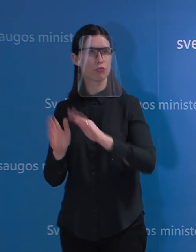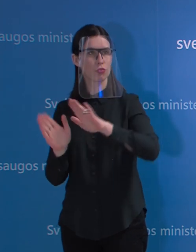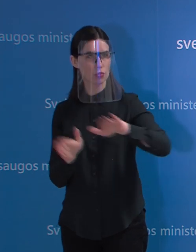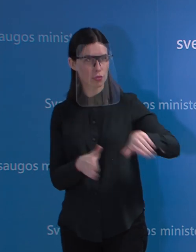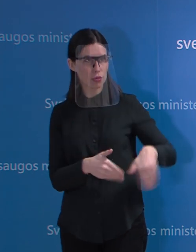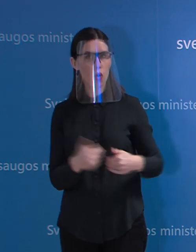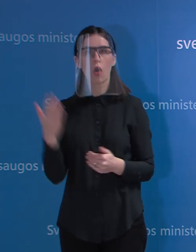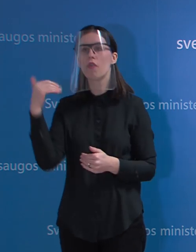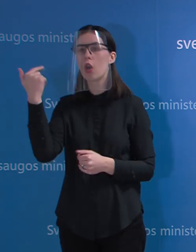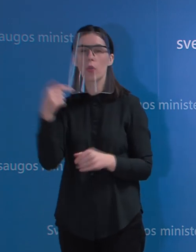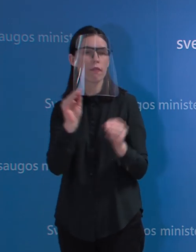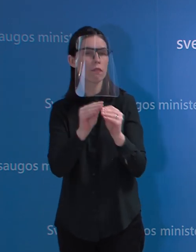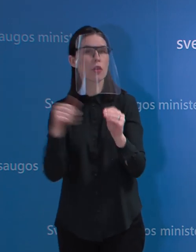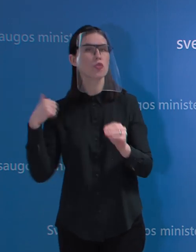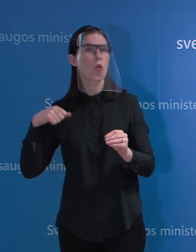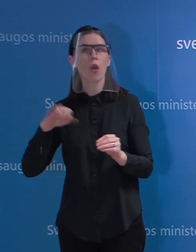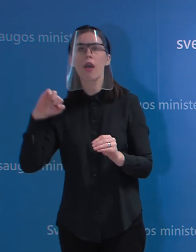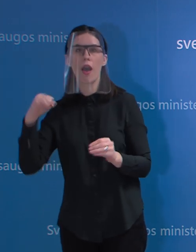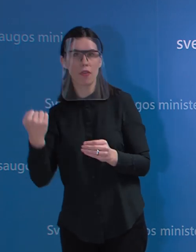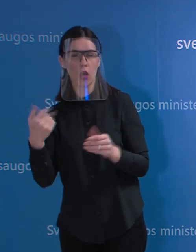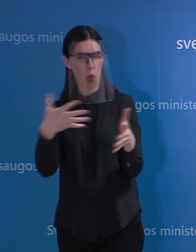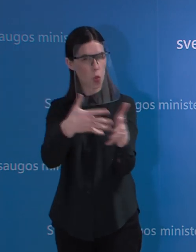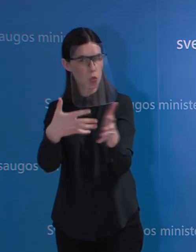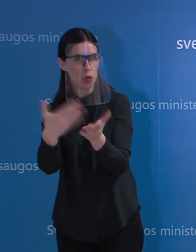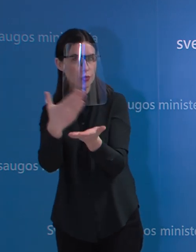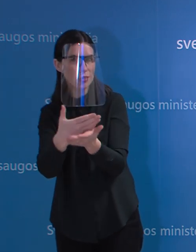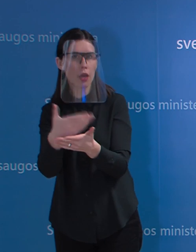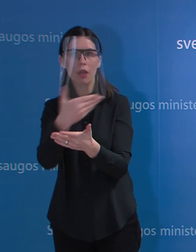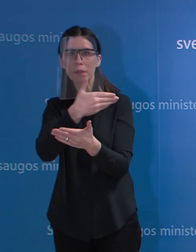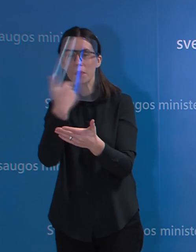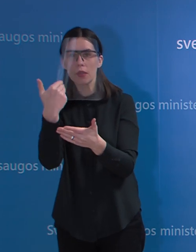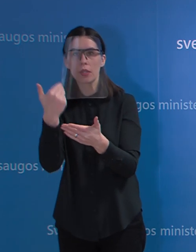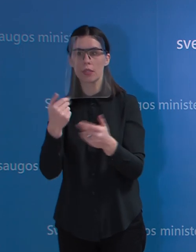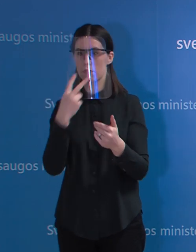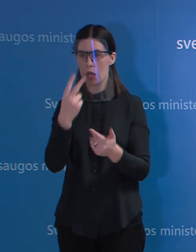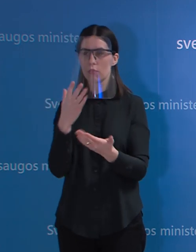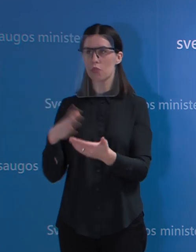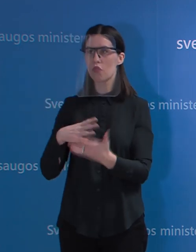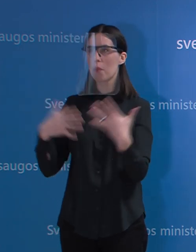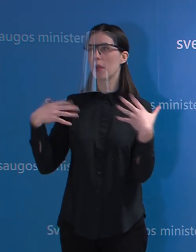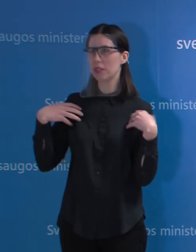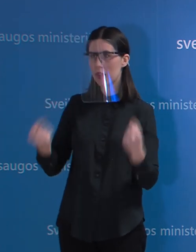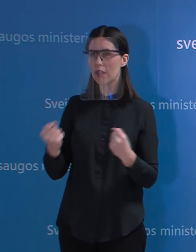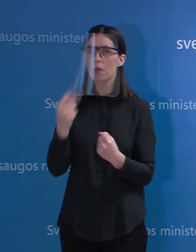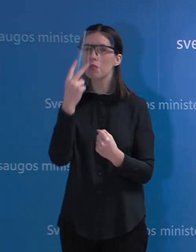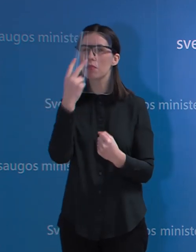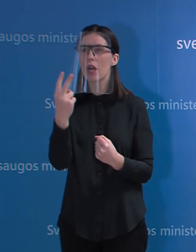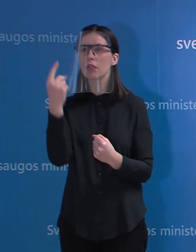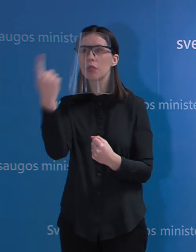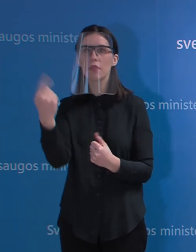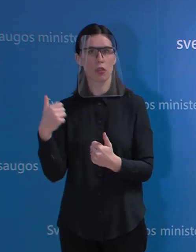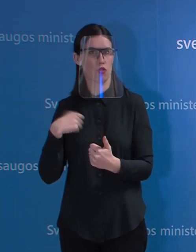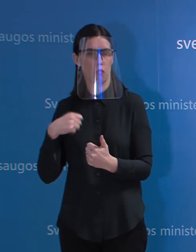stebimi ir kontroliuojami? Klausimas kylo dėl to, kad ar pasveikusių iki šiol matome tik vieną asmenį ir to